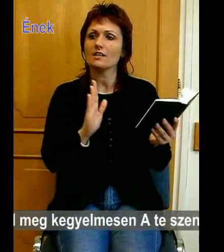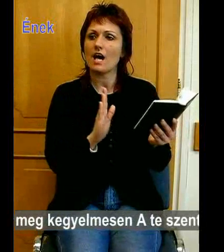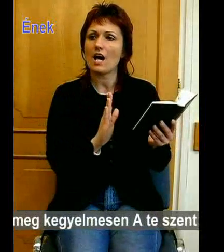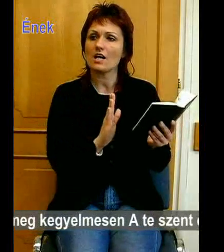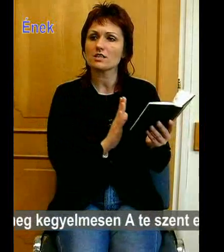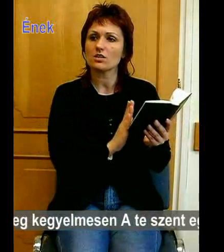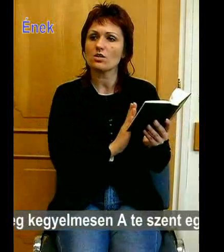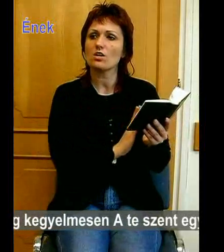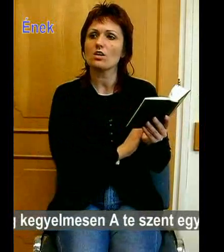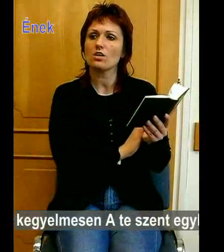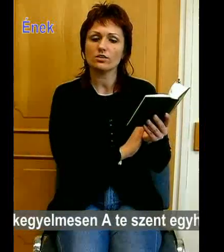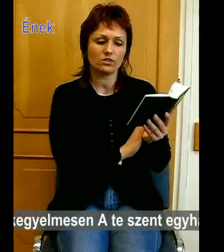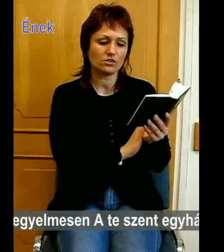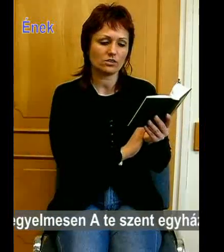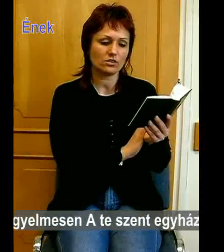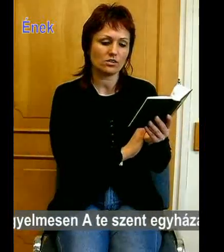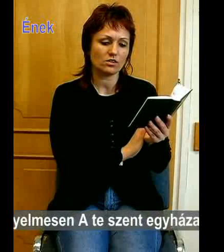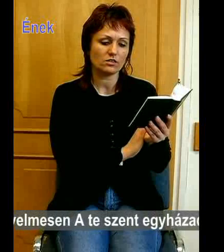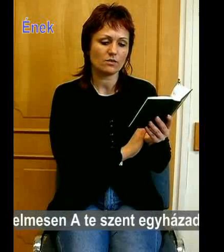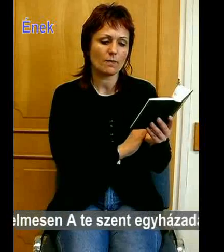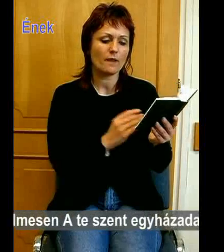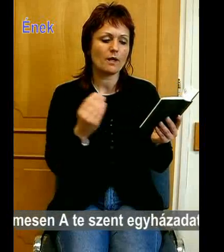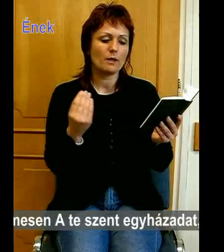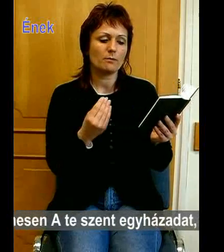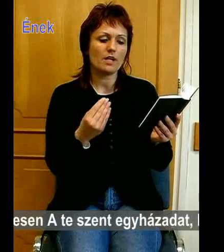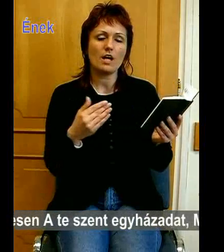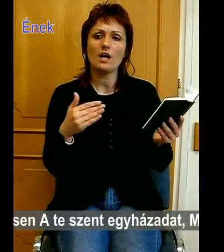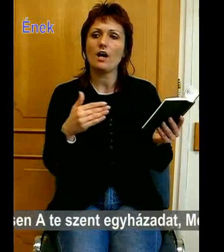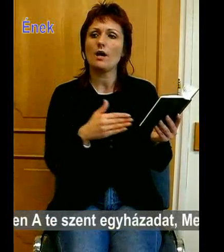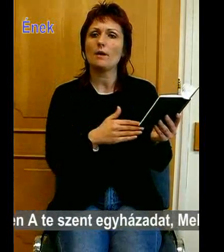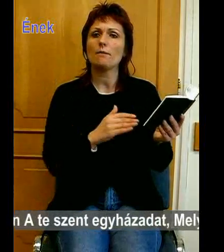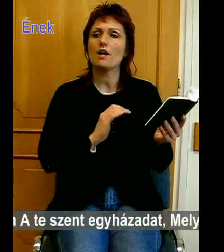házadat, Lej meg